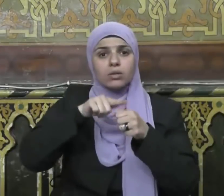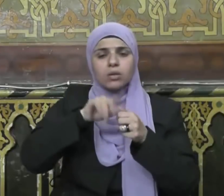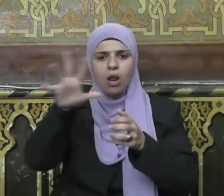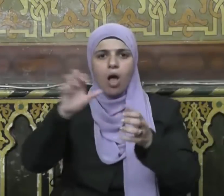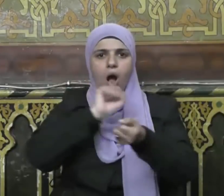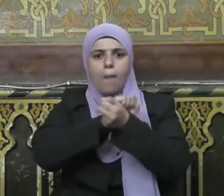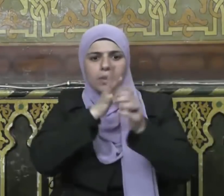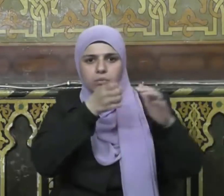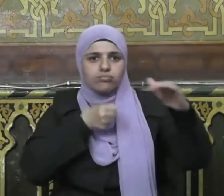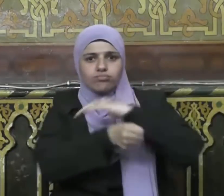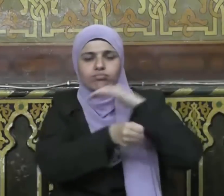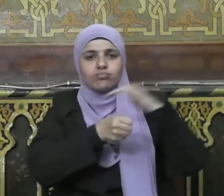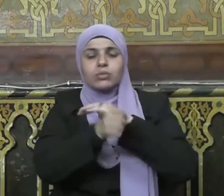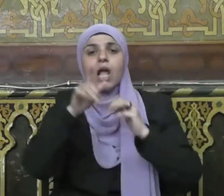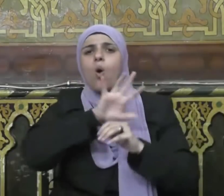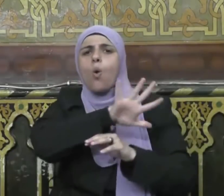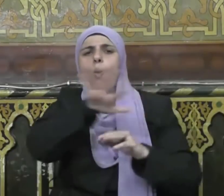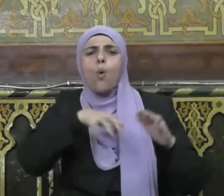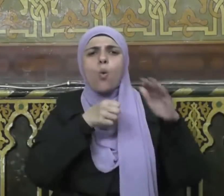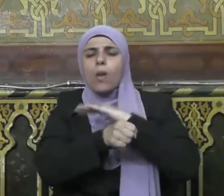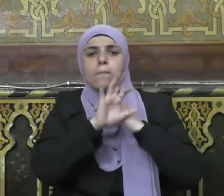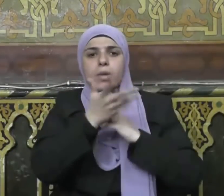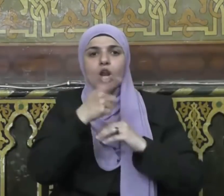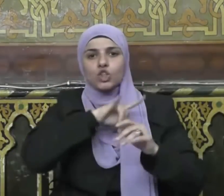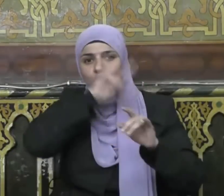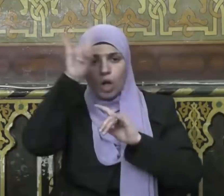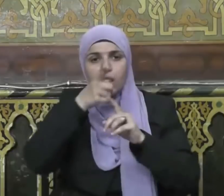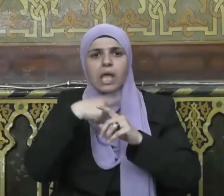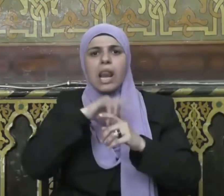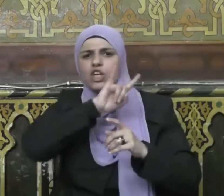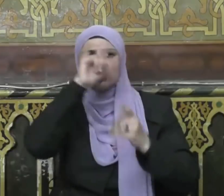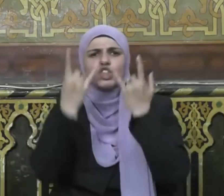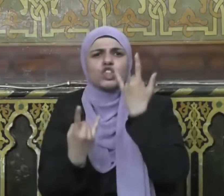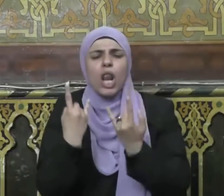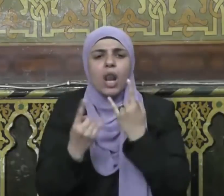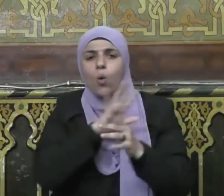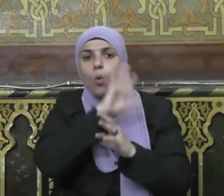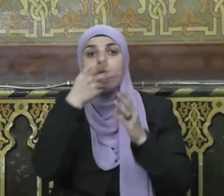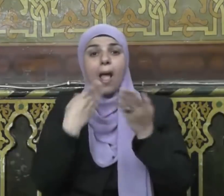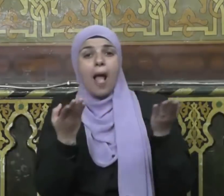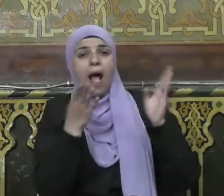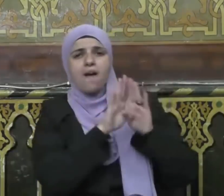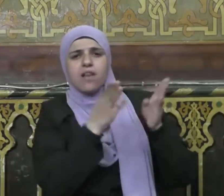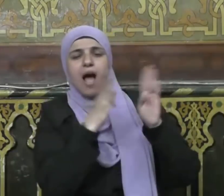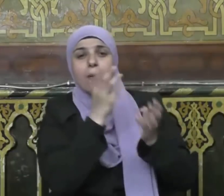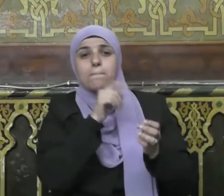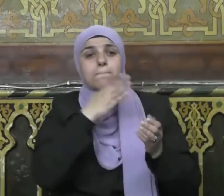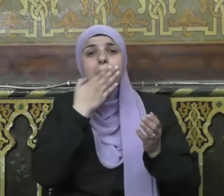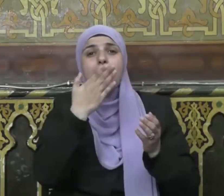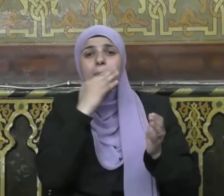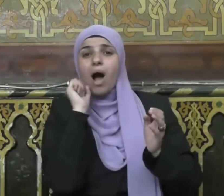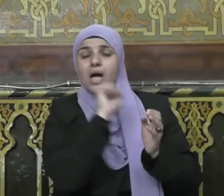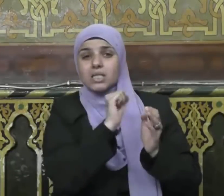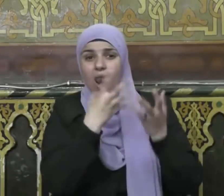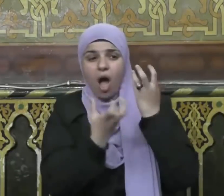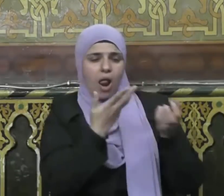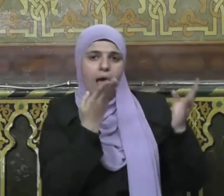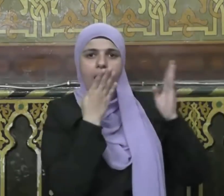لله عز وجل عند كل فطر عتقاء وذلك في كل ليلة والمقصود